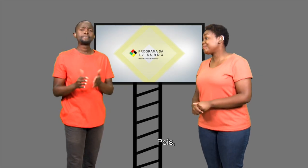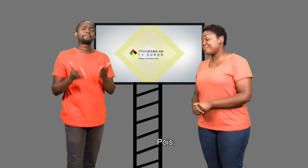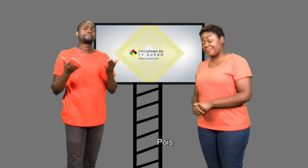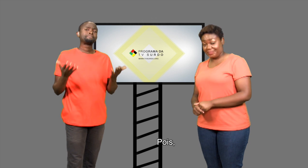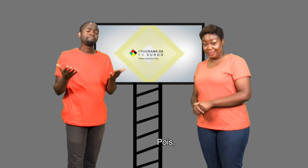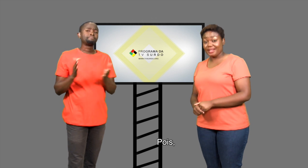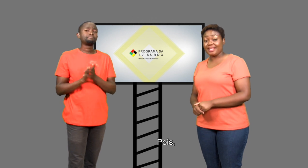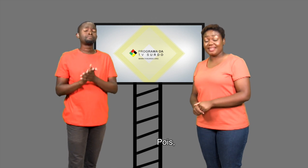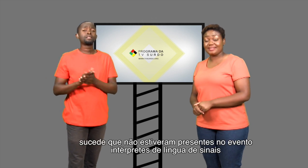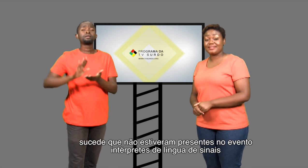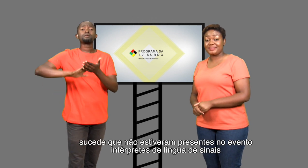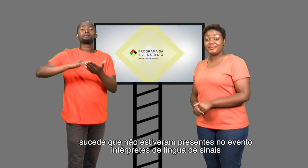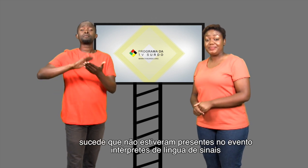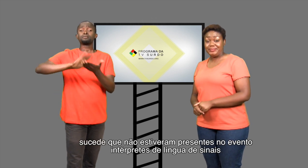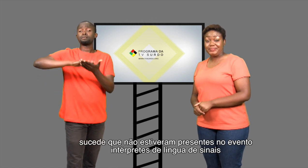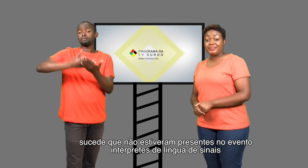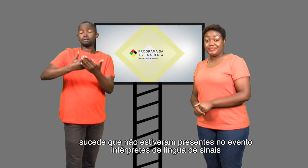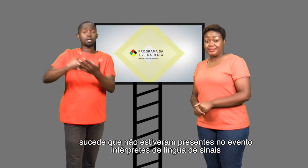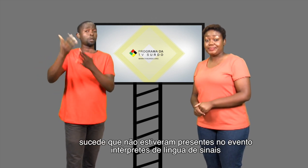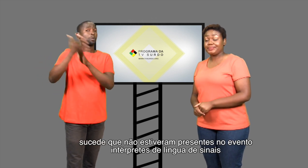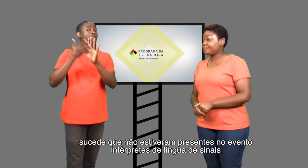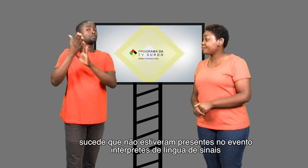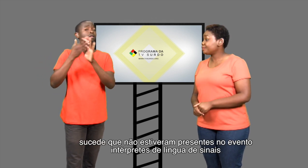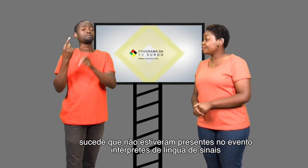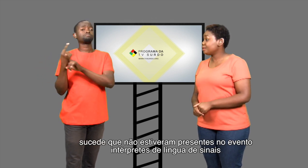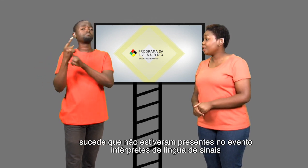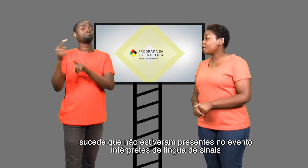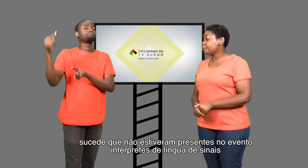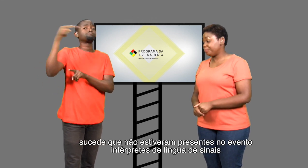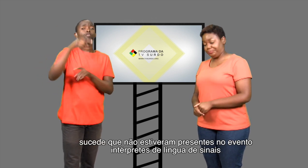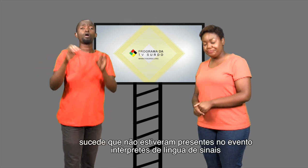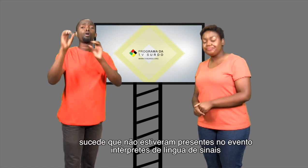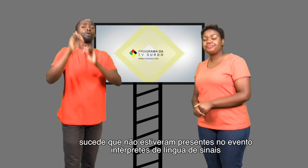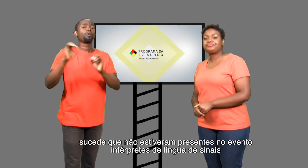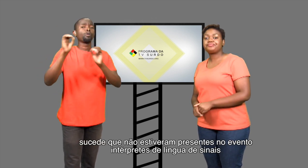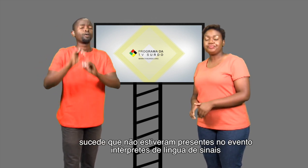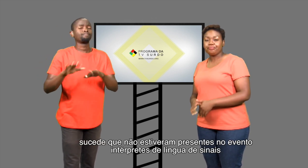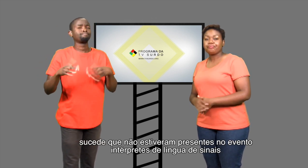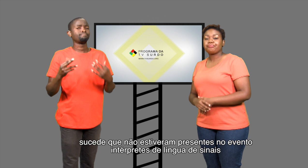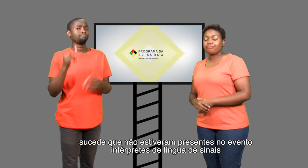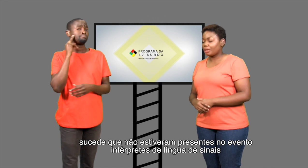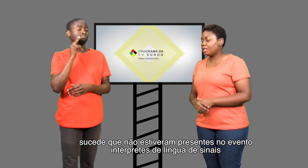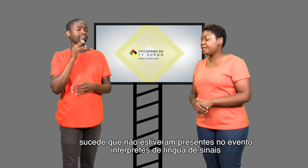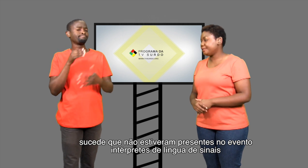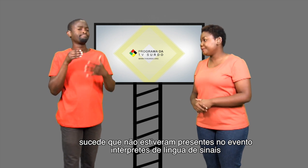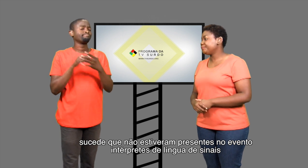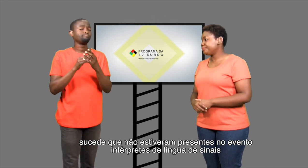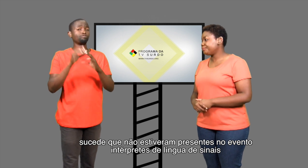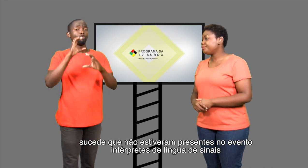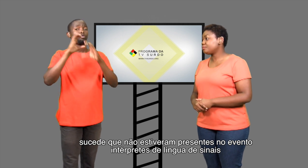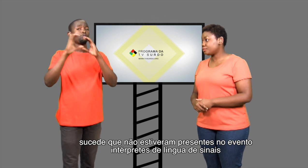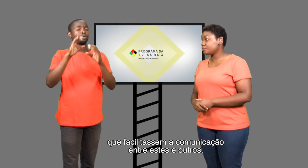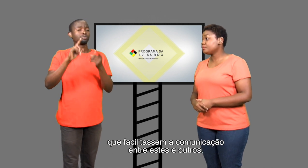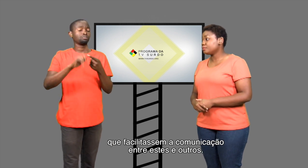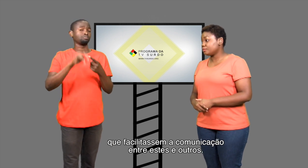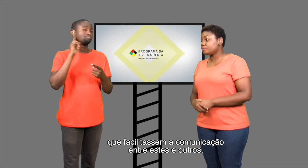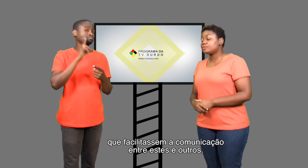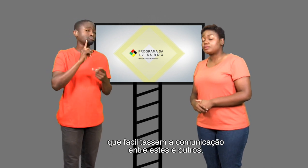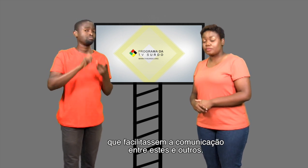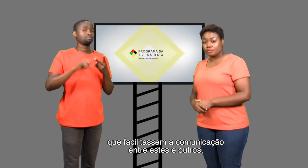Pois, sucede que não estiveram presentes no evento intérpretes de língua de sinais que facilitassem a